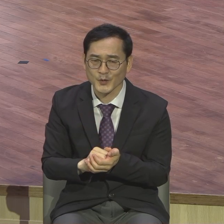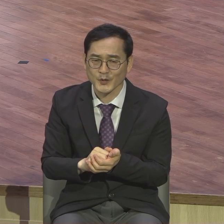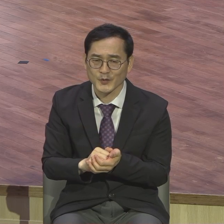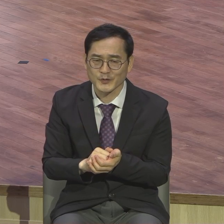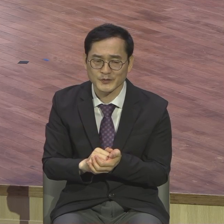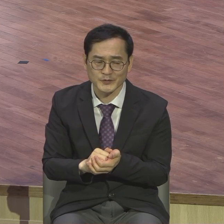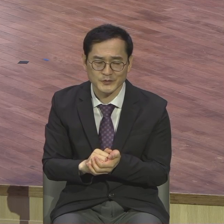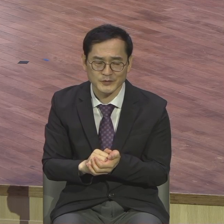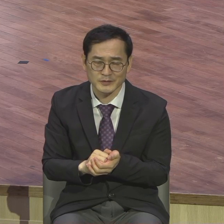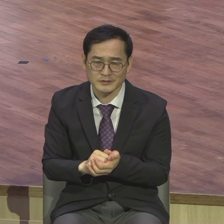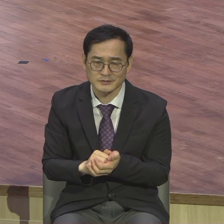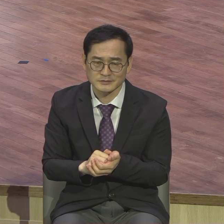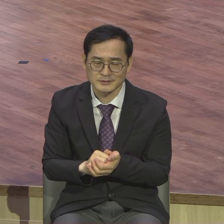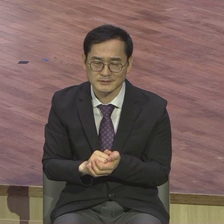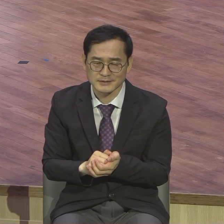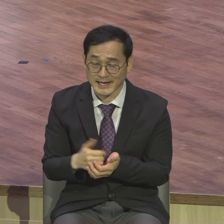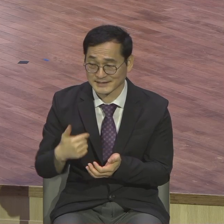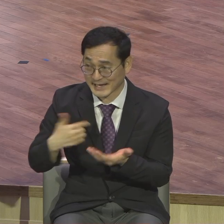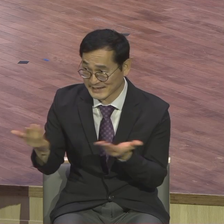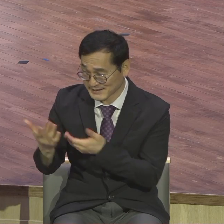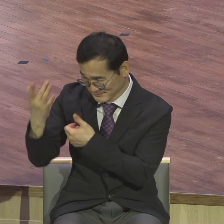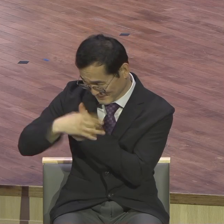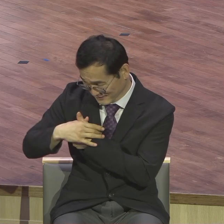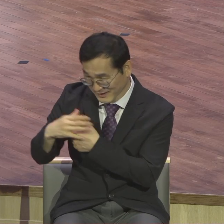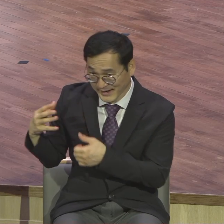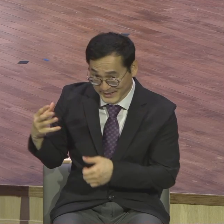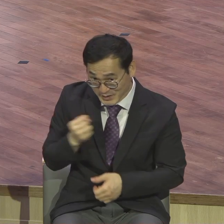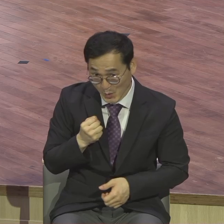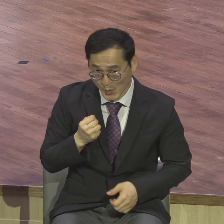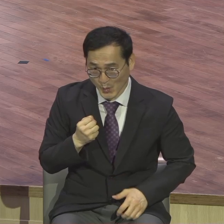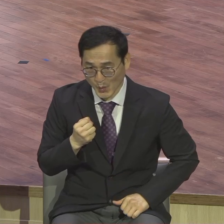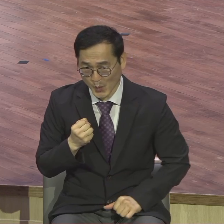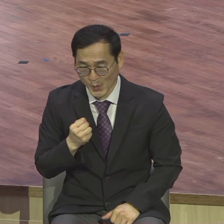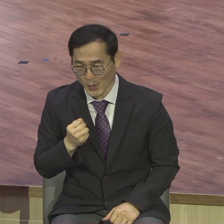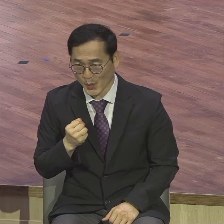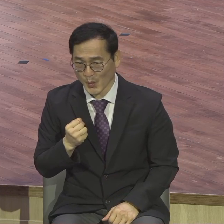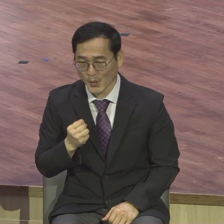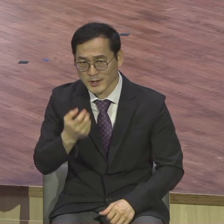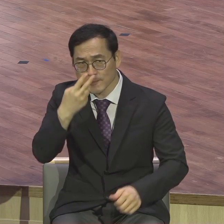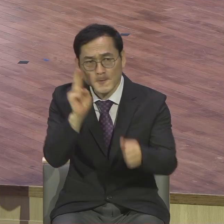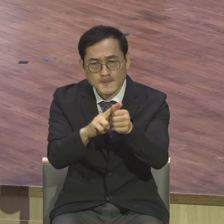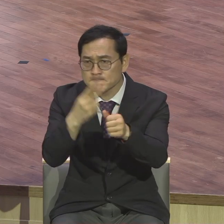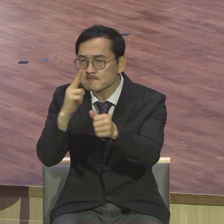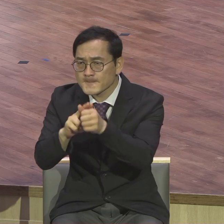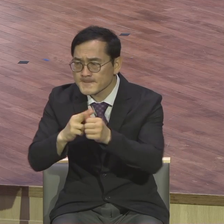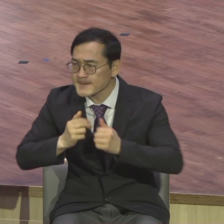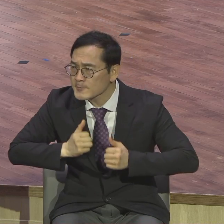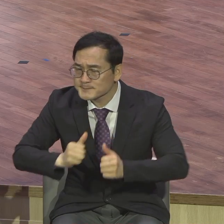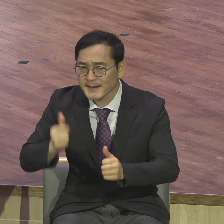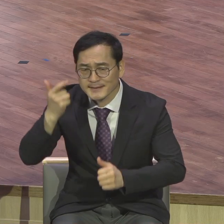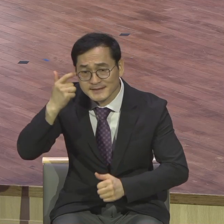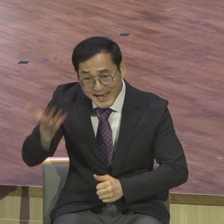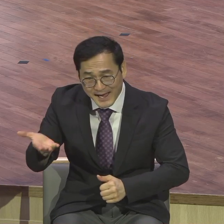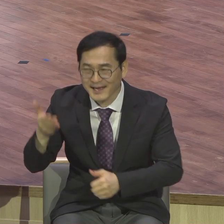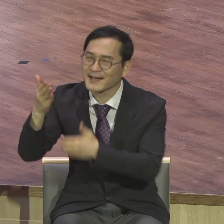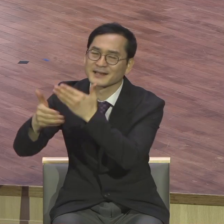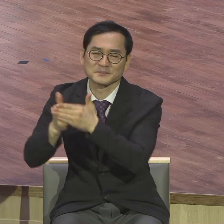도전했냐라고 하는 그러한 말씀이에요. 내가 얼마나 이 직분을 가지고